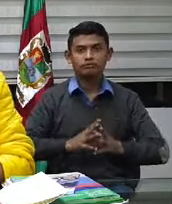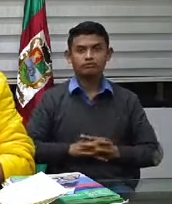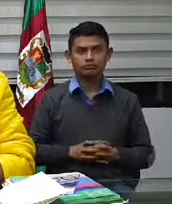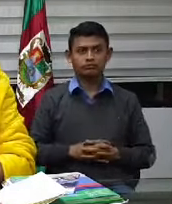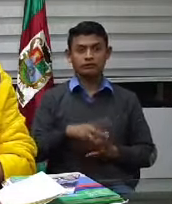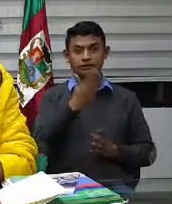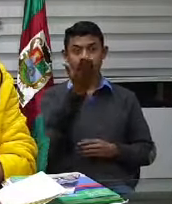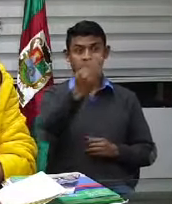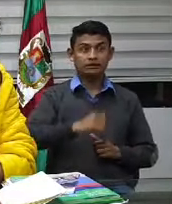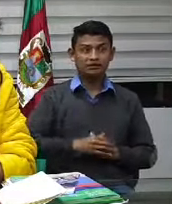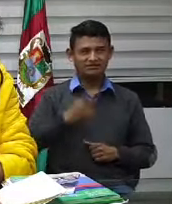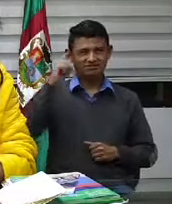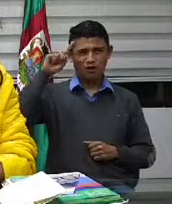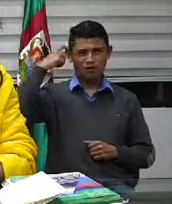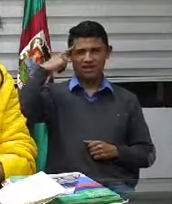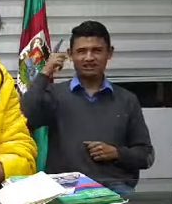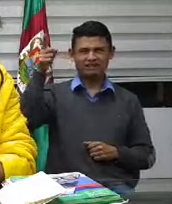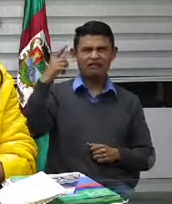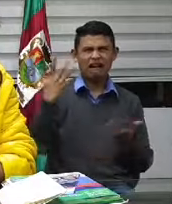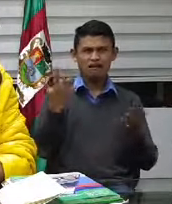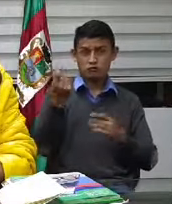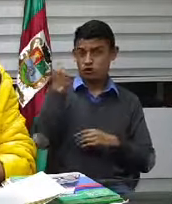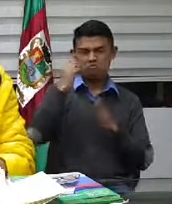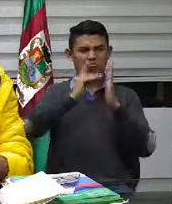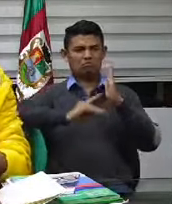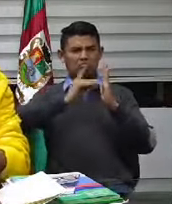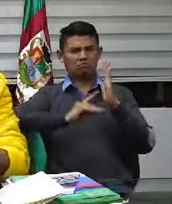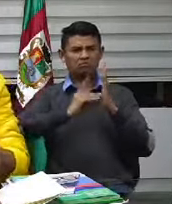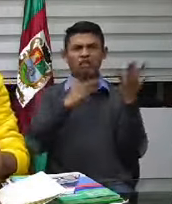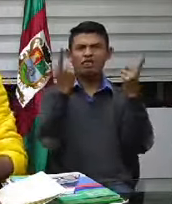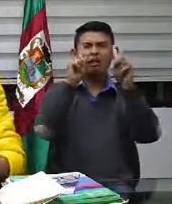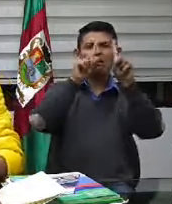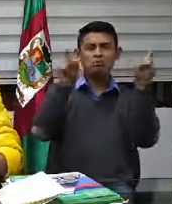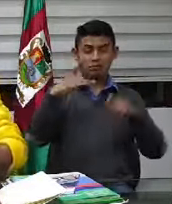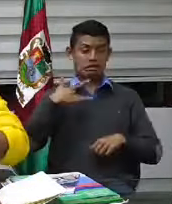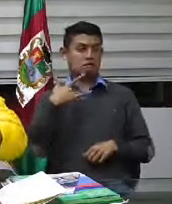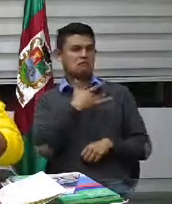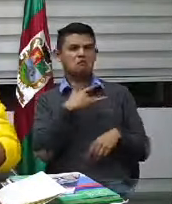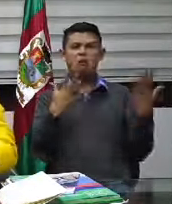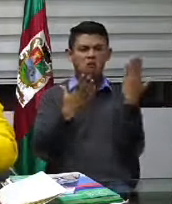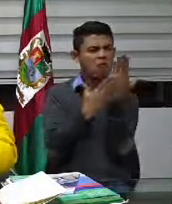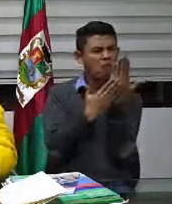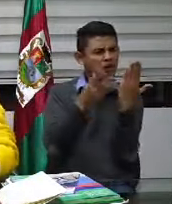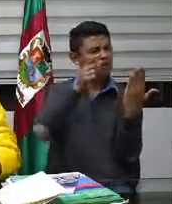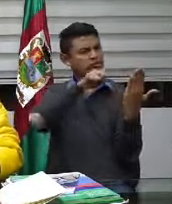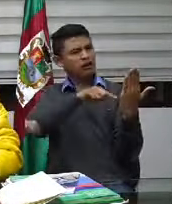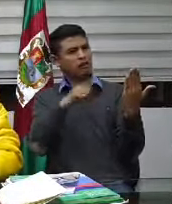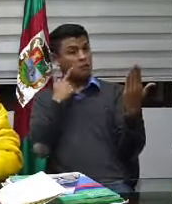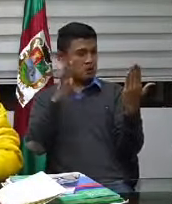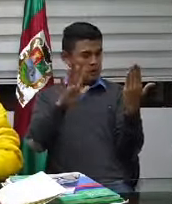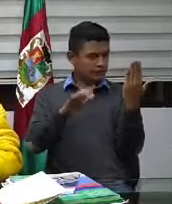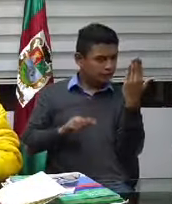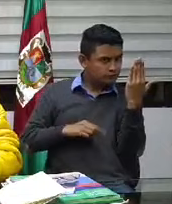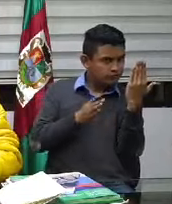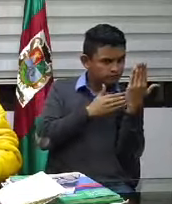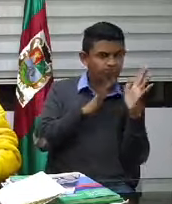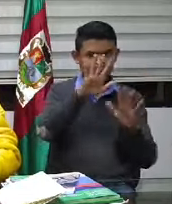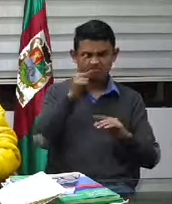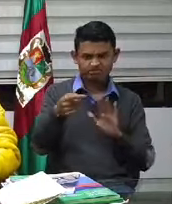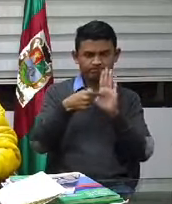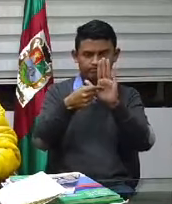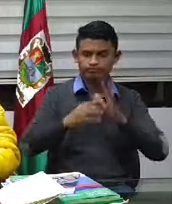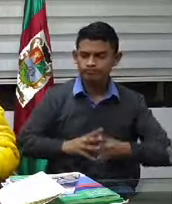este decreto que salió ahorita en relación al tema de la salud por ejemplo observen que que ha dicho que quedamos todos